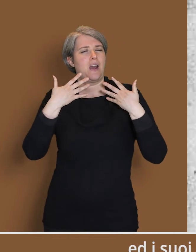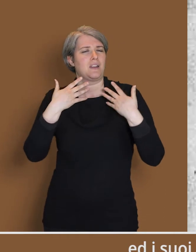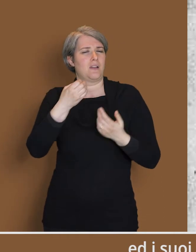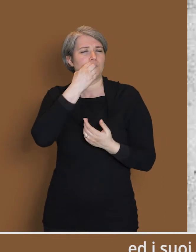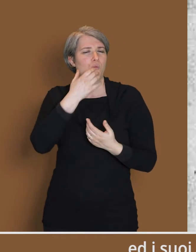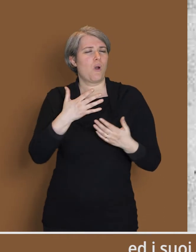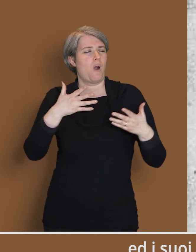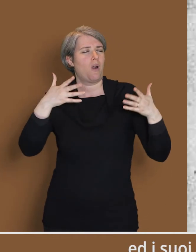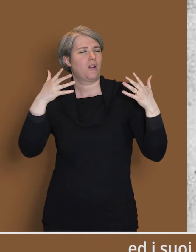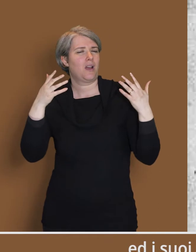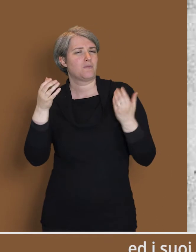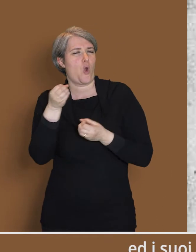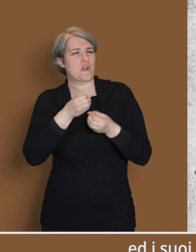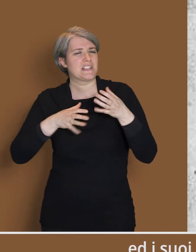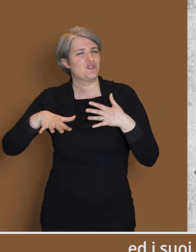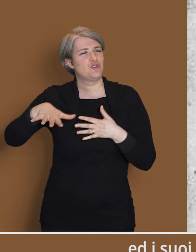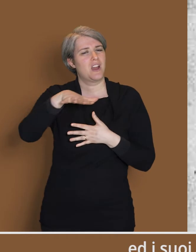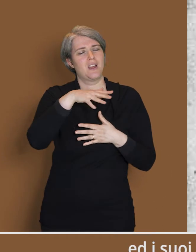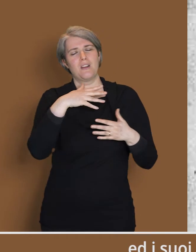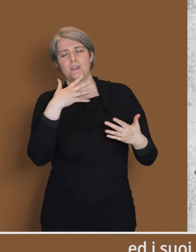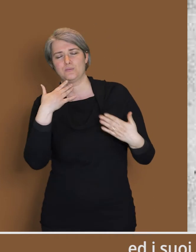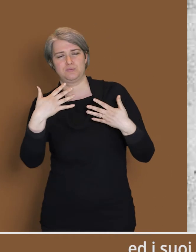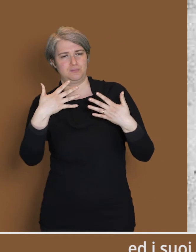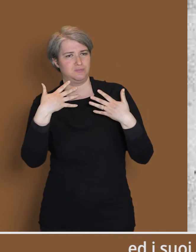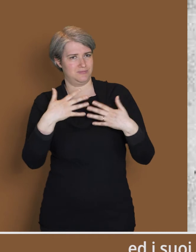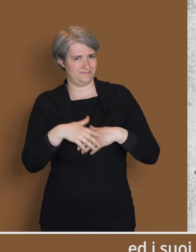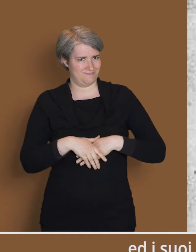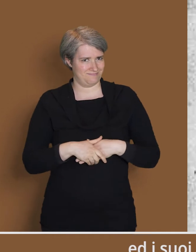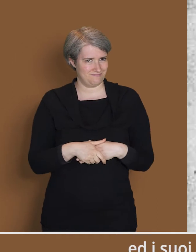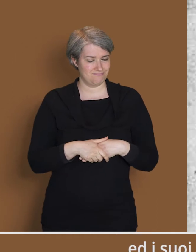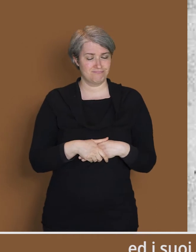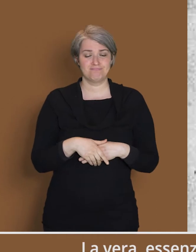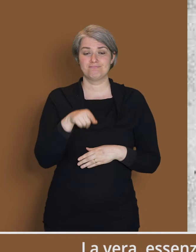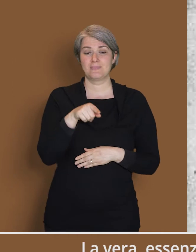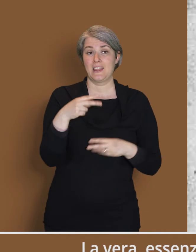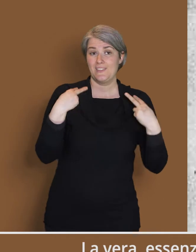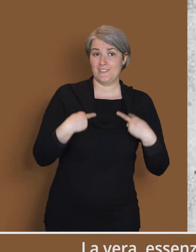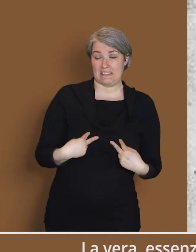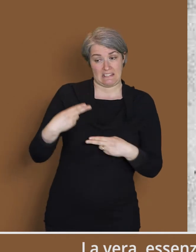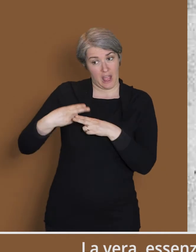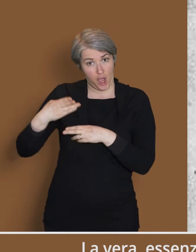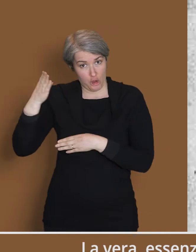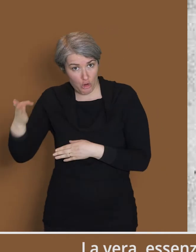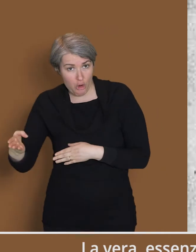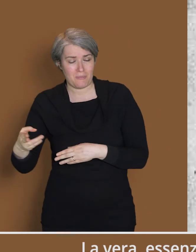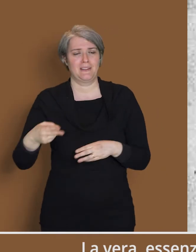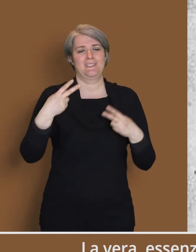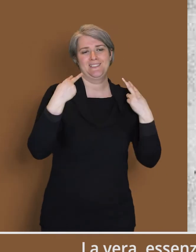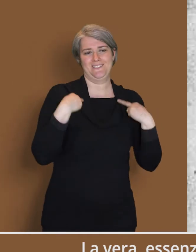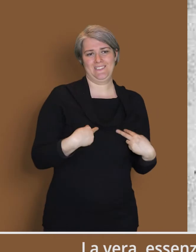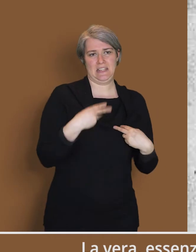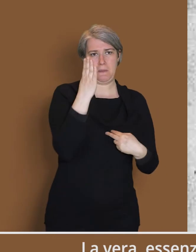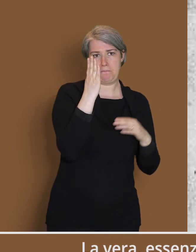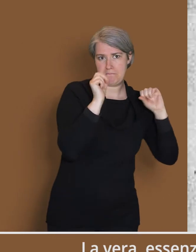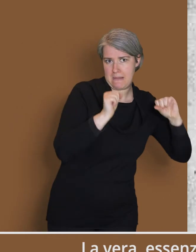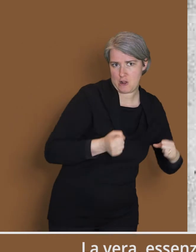suoi polmoni possono prendere un lavacro di aria pura ed ossigenata. La vera e essenziale differenza tra la vita